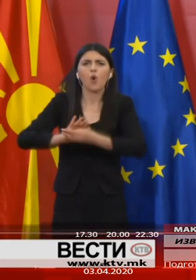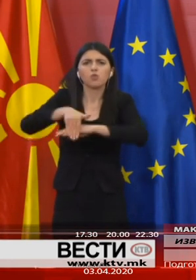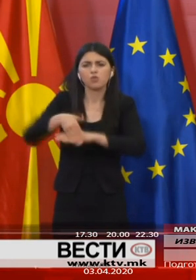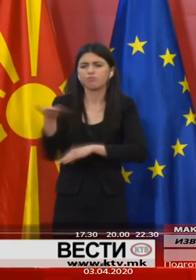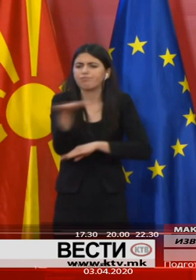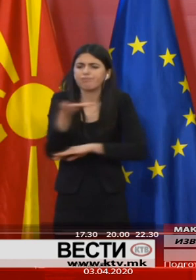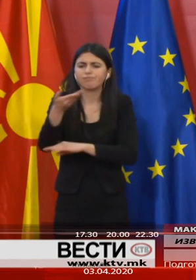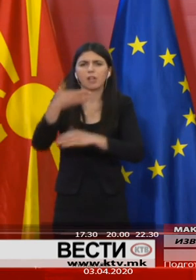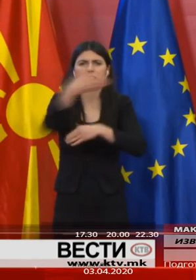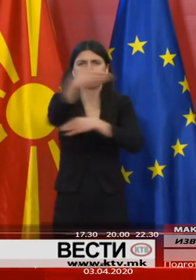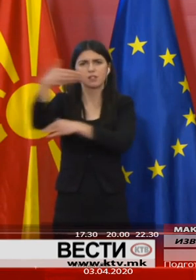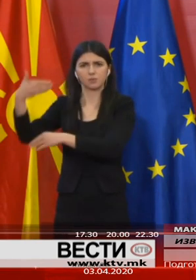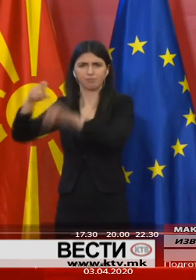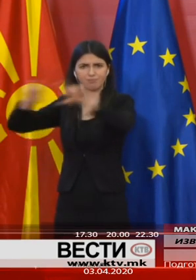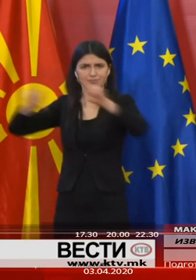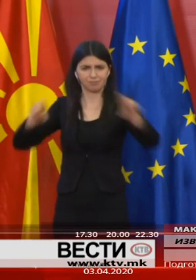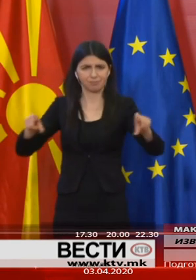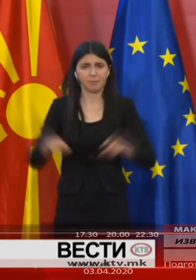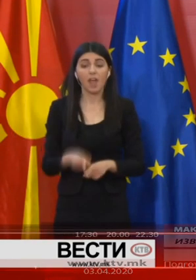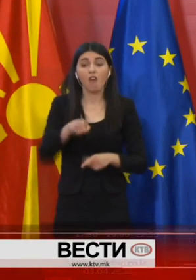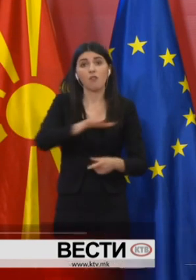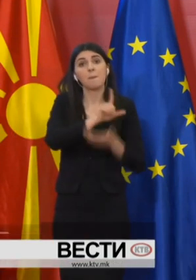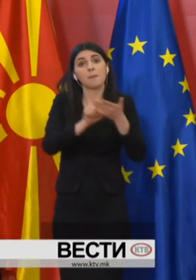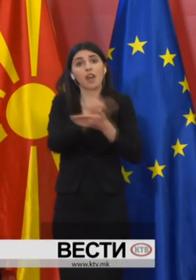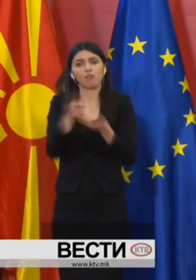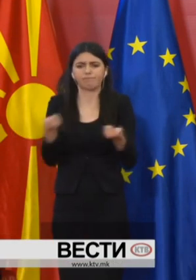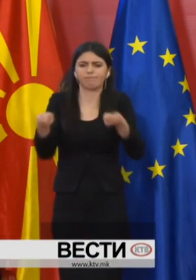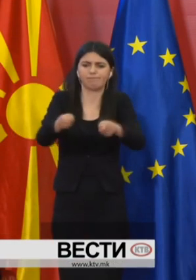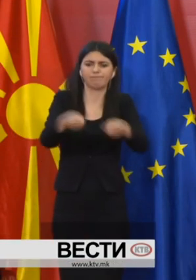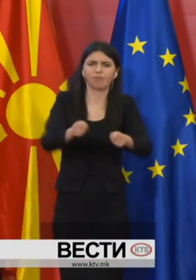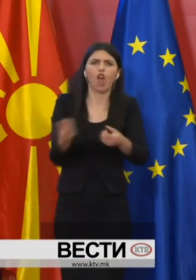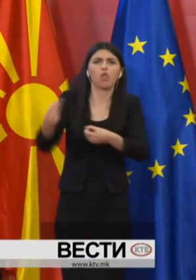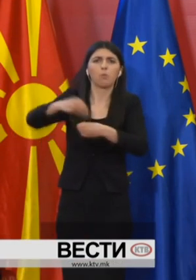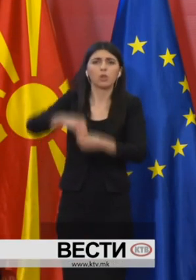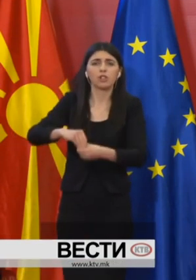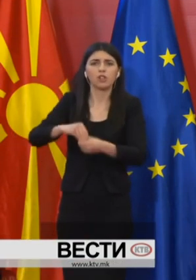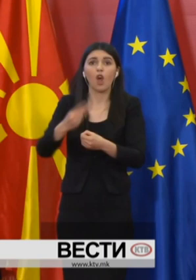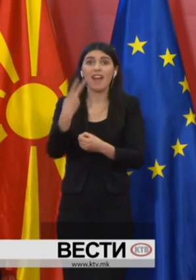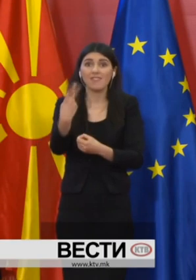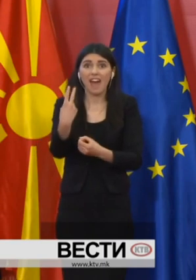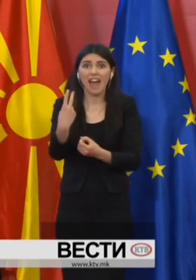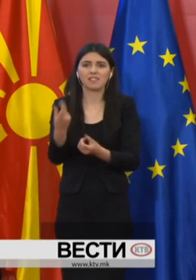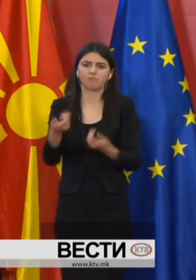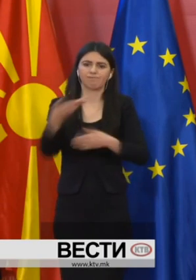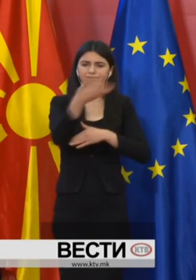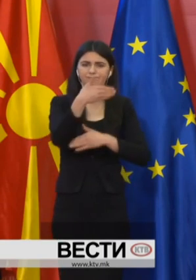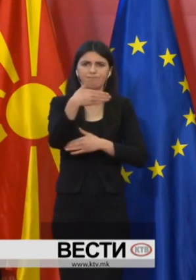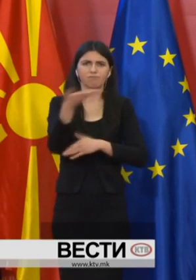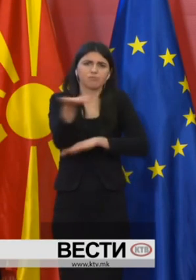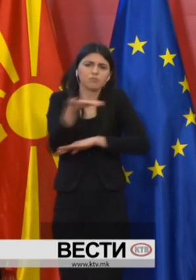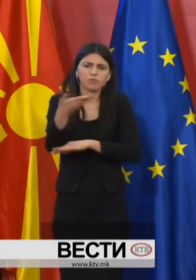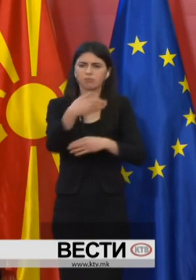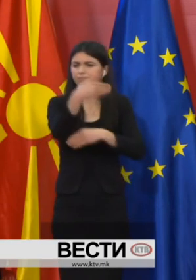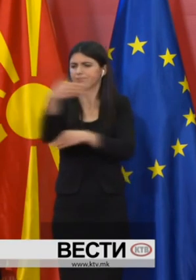угостителски објекти. Притоа во овој период се затворени дополнителни 20 угостителски објекти во повеќе